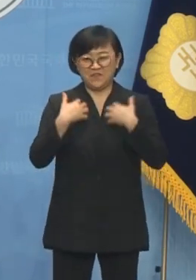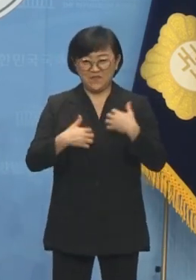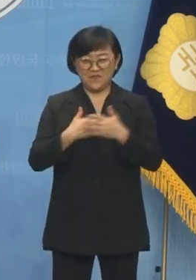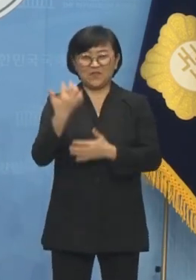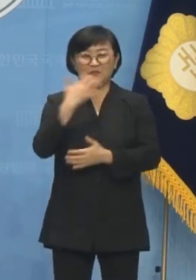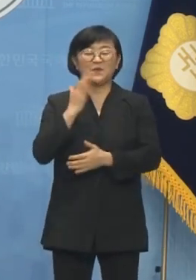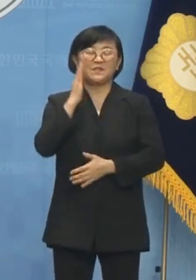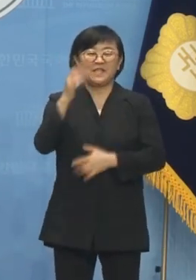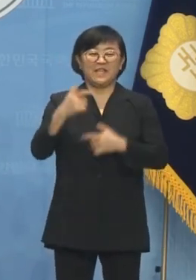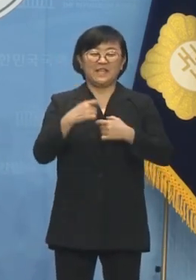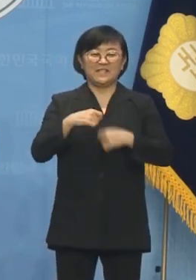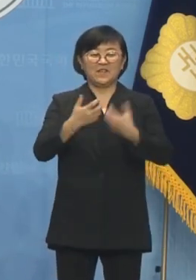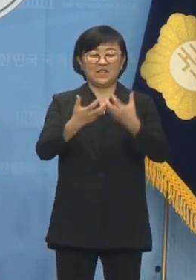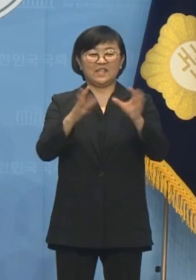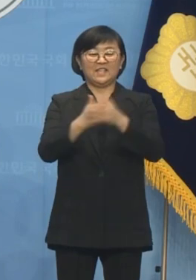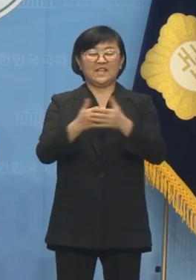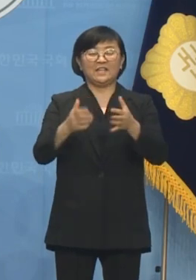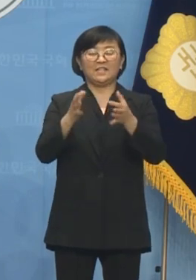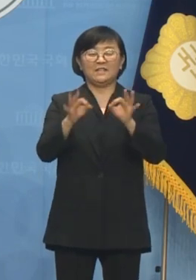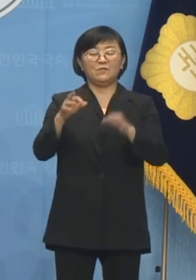녹색정의당 선임 대변인 김수영